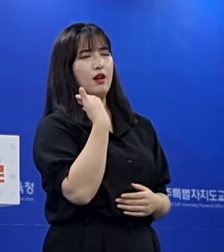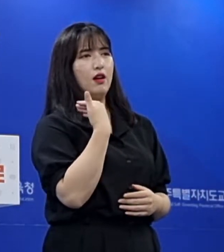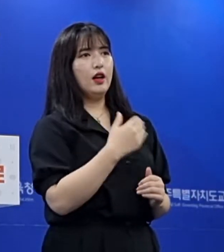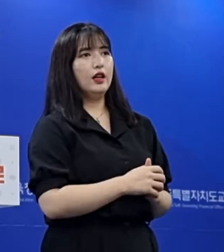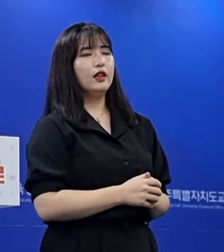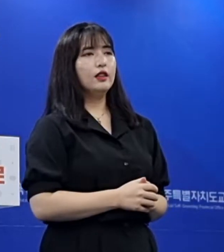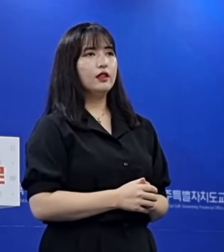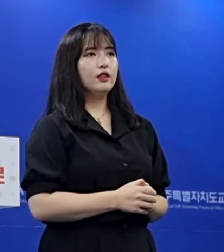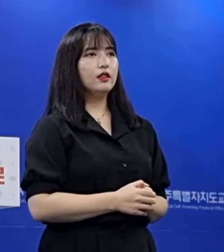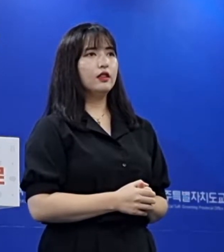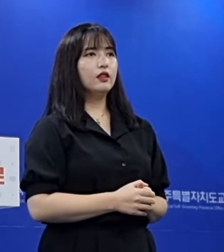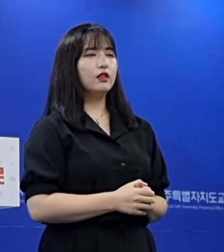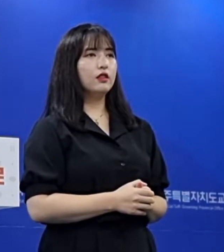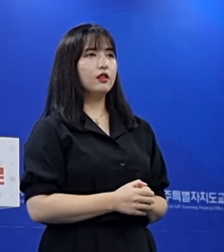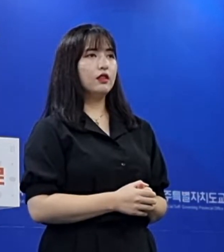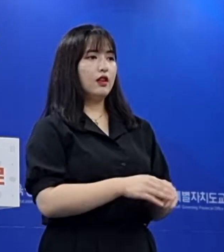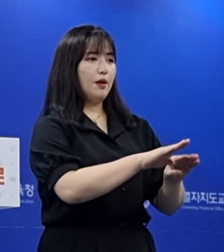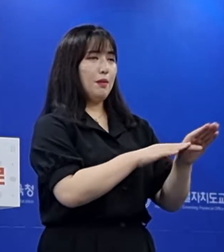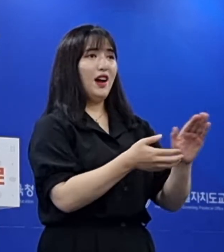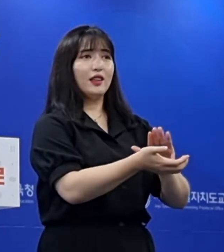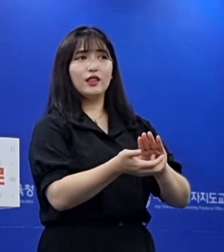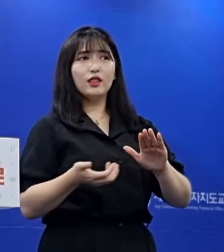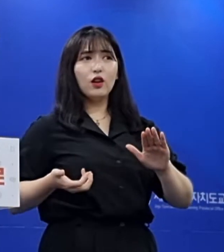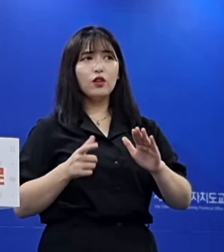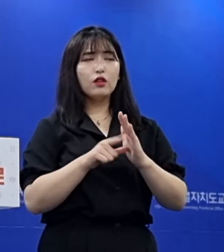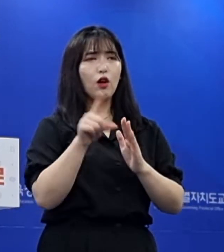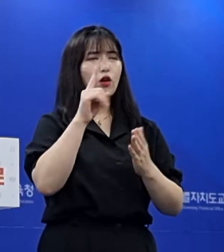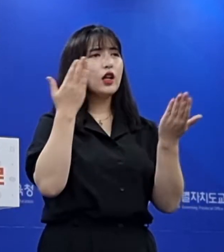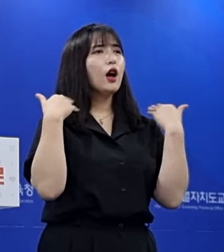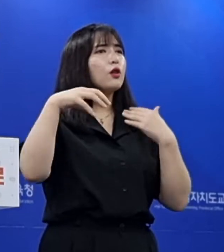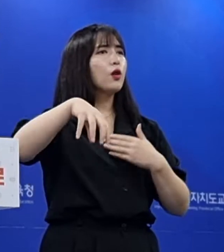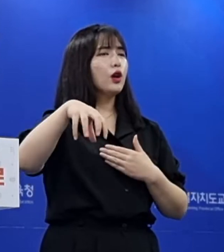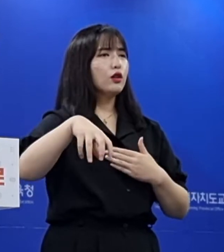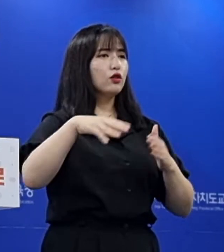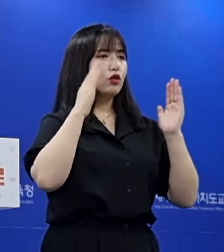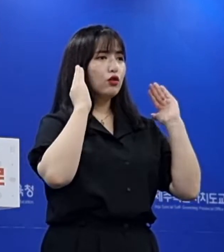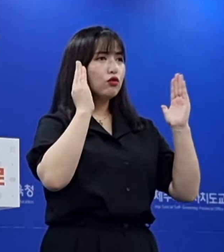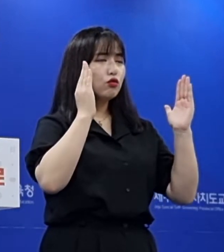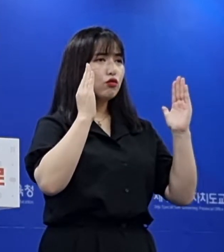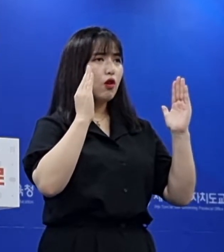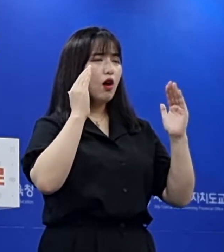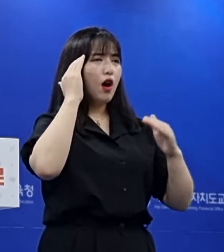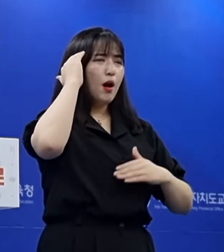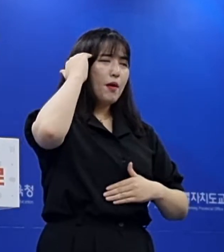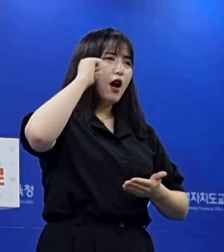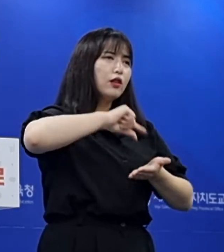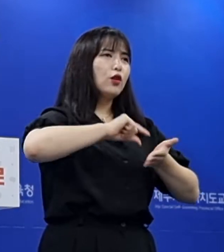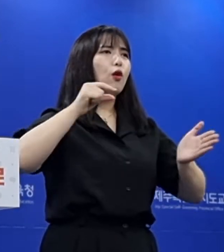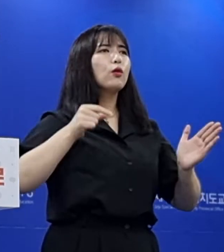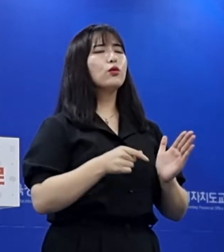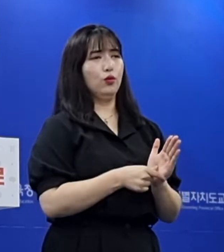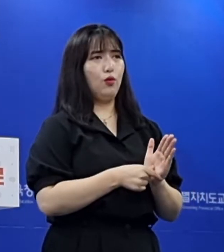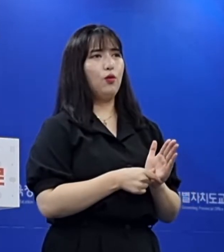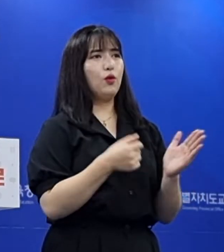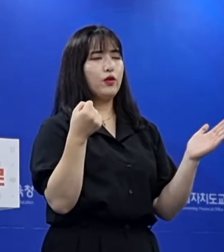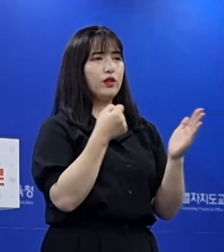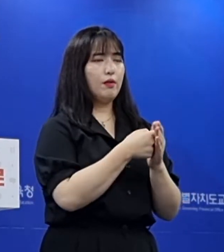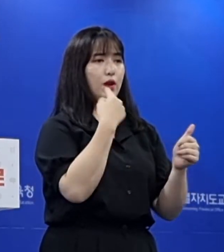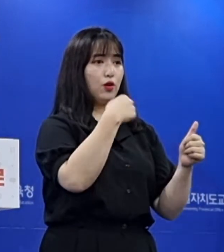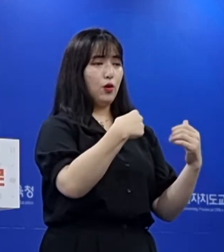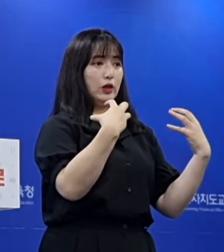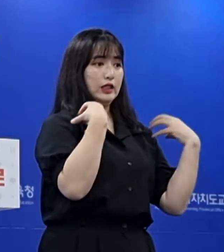지난번에 방학 전에도 어느 학교에서 수업에 지장을 받을 정도에 대해서 교육청에